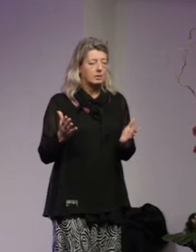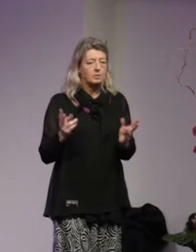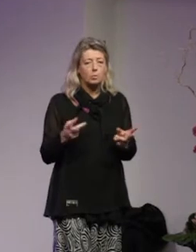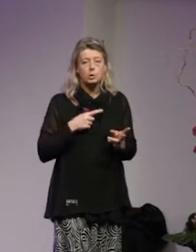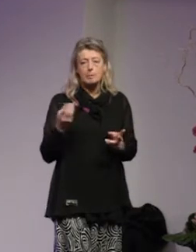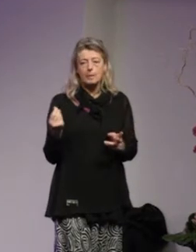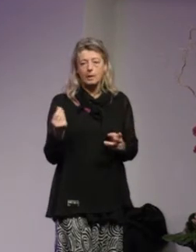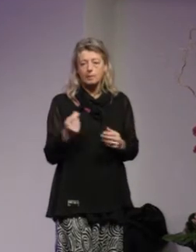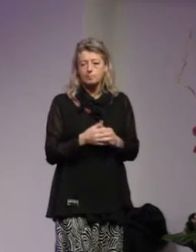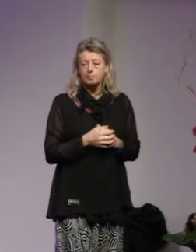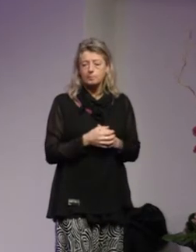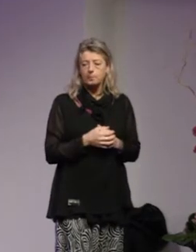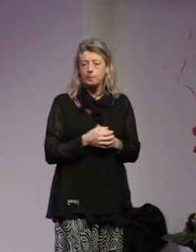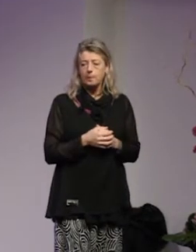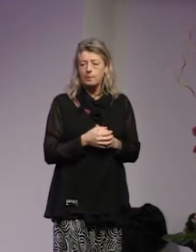pengar